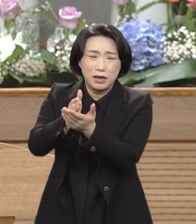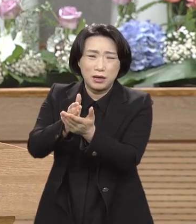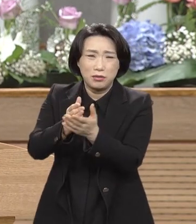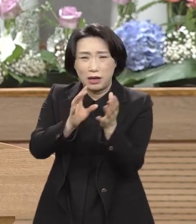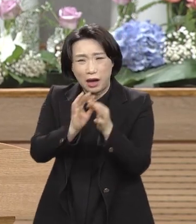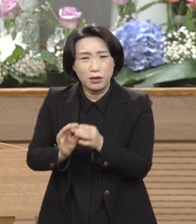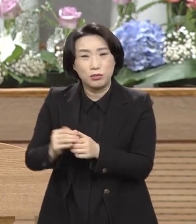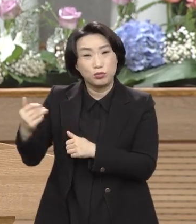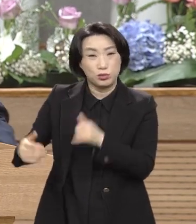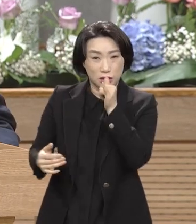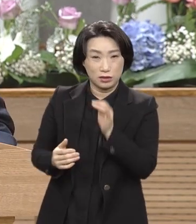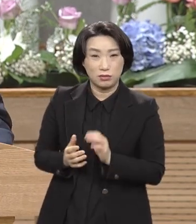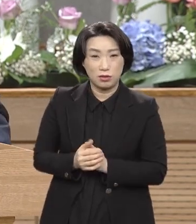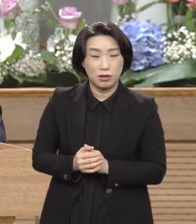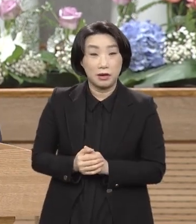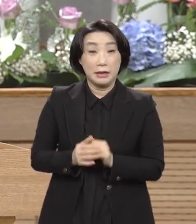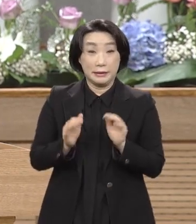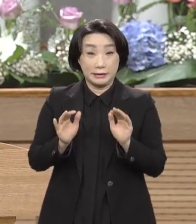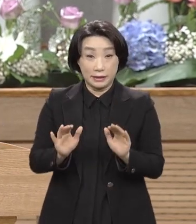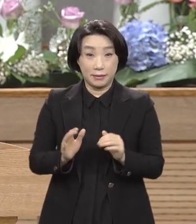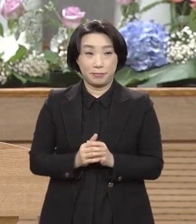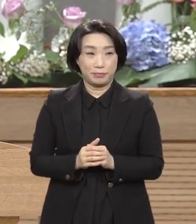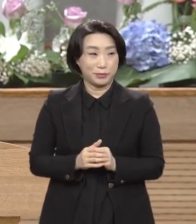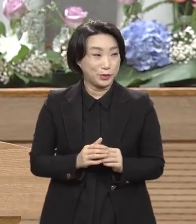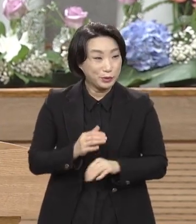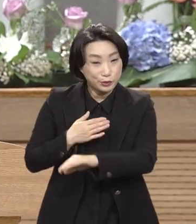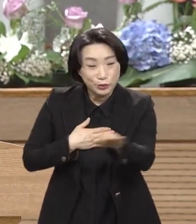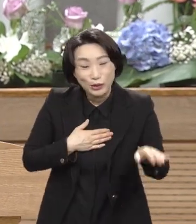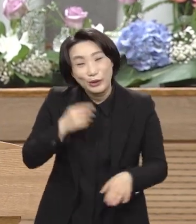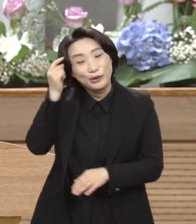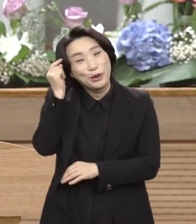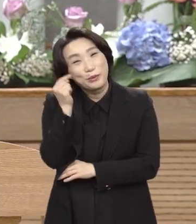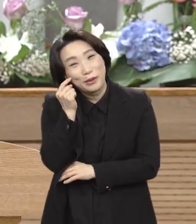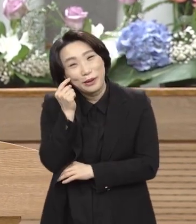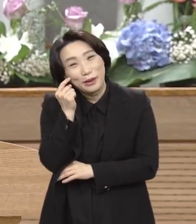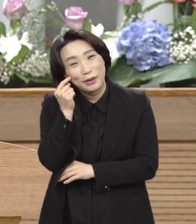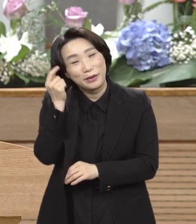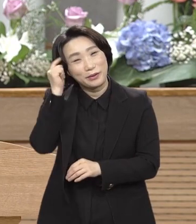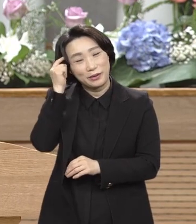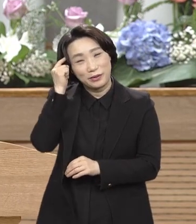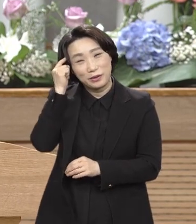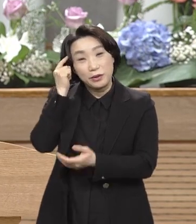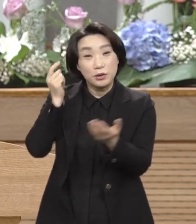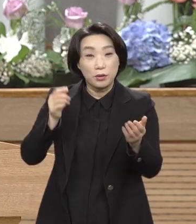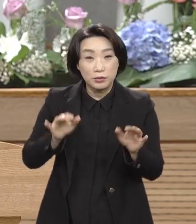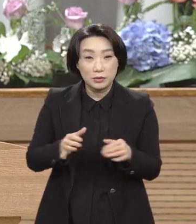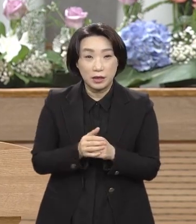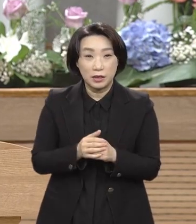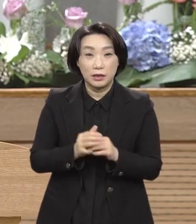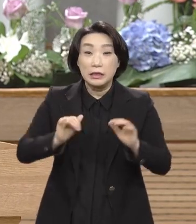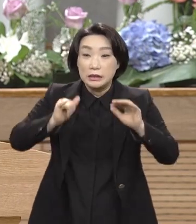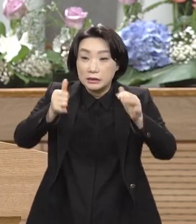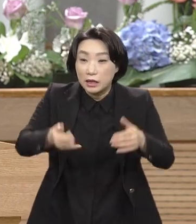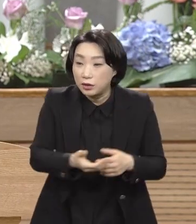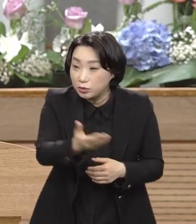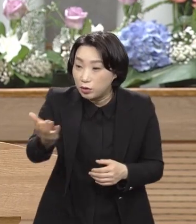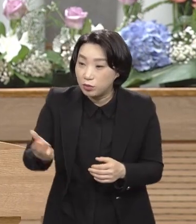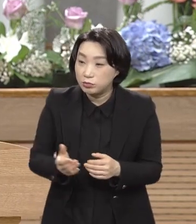자 우리가 여기서 가만히 보세요 어떻게 이 세상은 살인자를